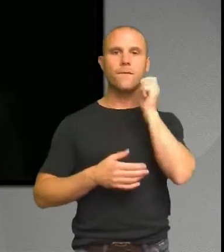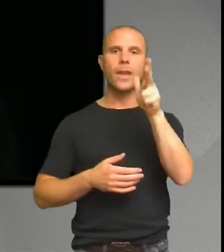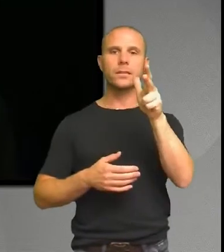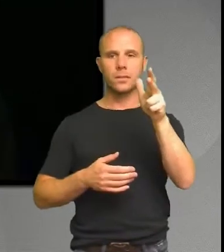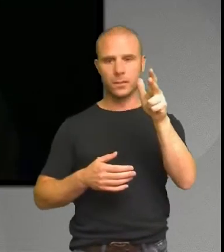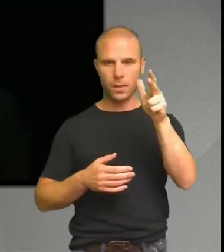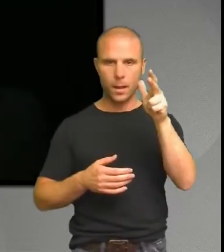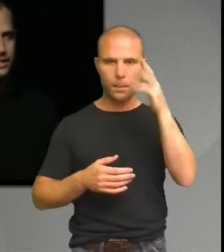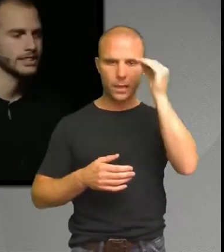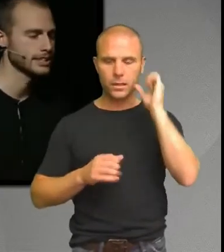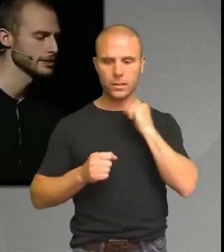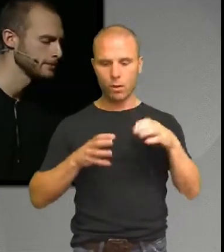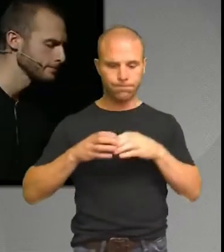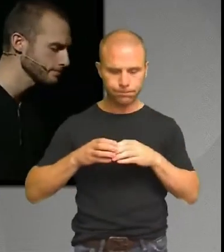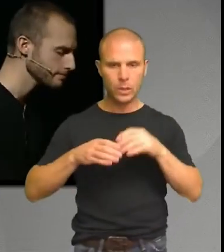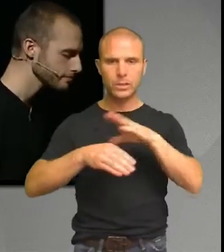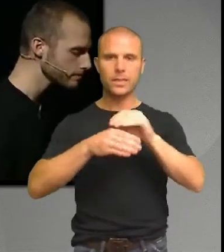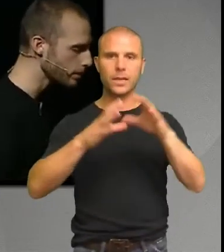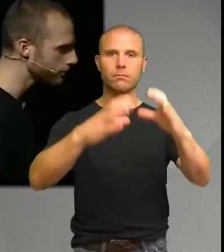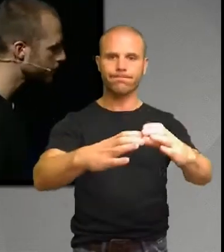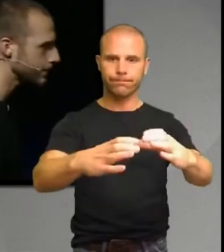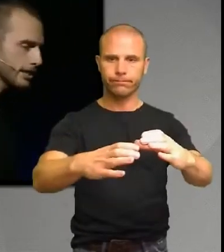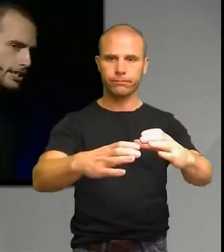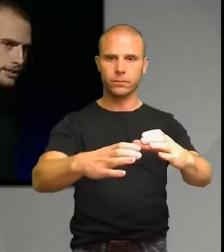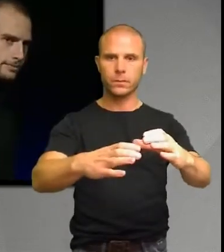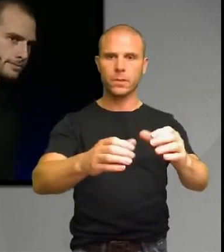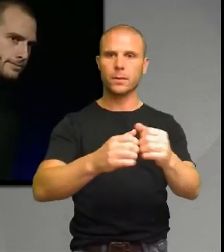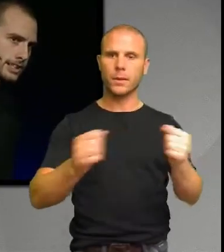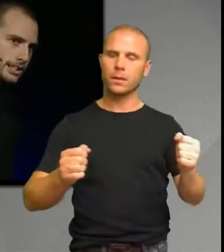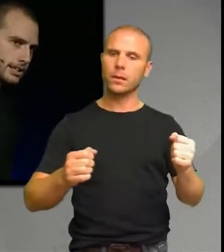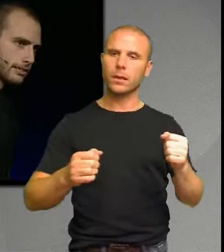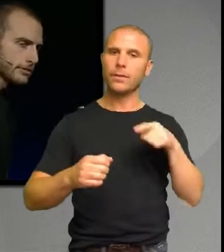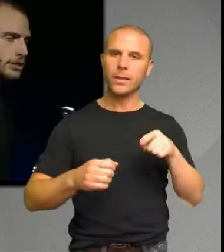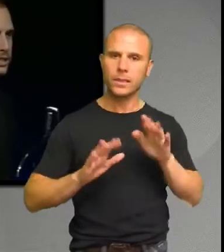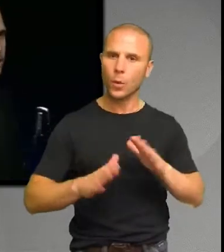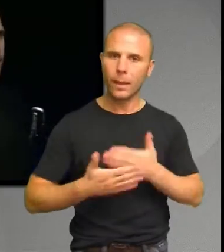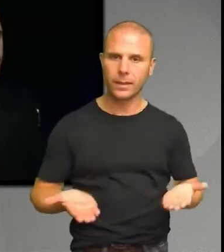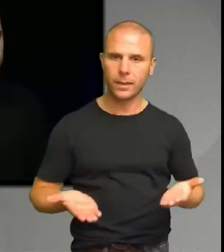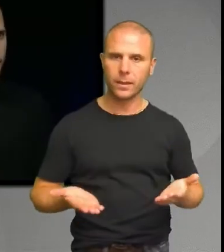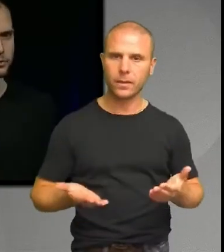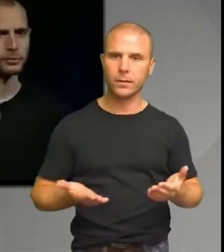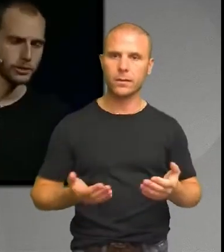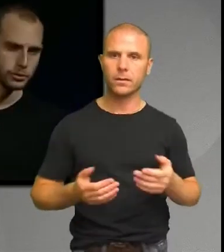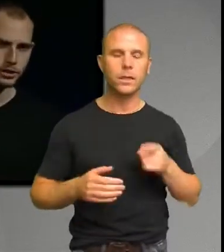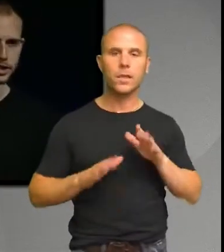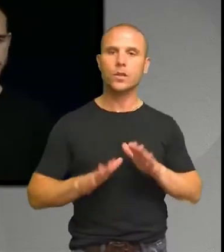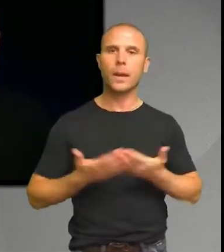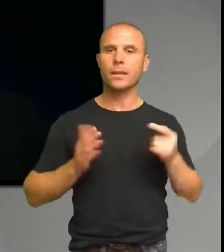till alla andra fransmän och svenska till svenskar. Men varför ska vi stanna där? Varför ska vi stanna vid dem? Om vi kan utöka gemenskapen